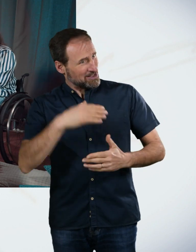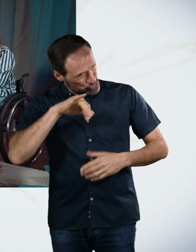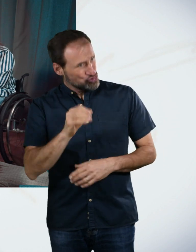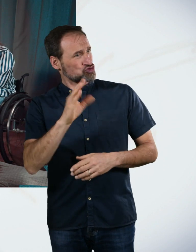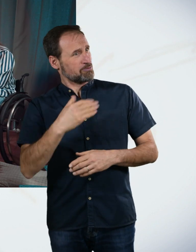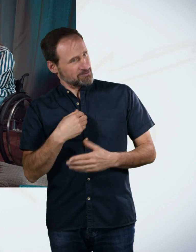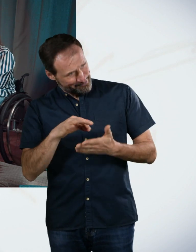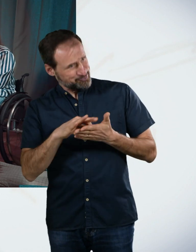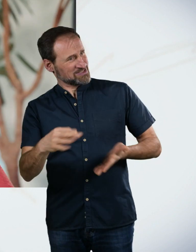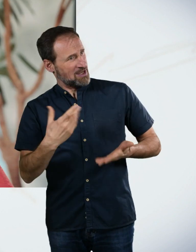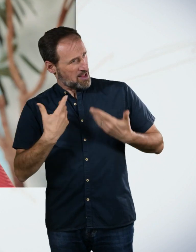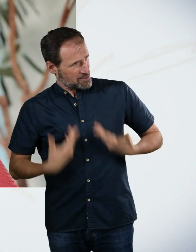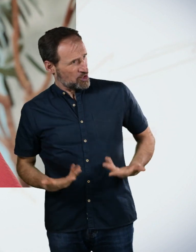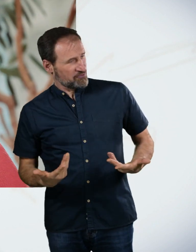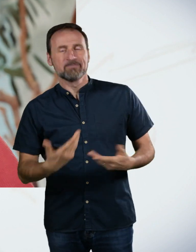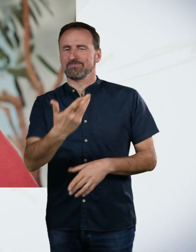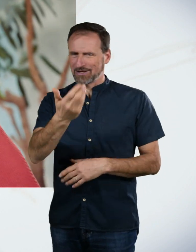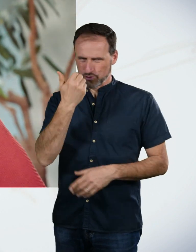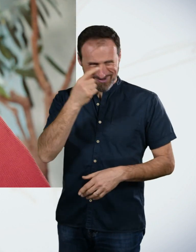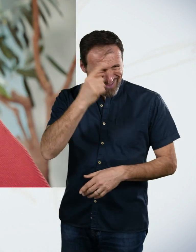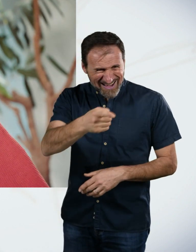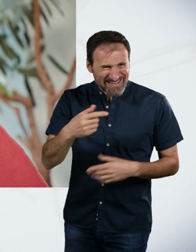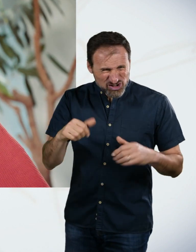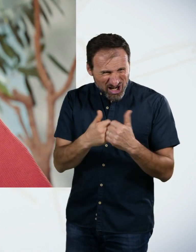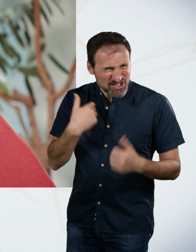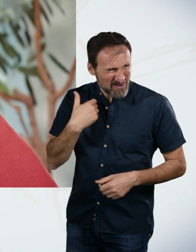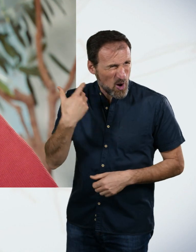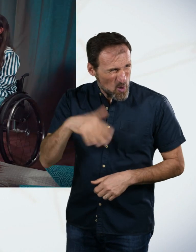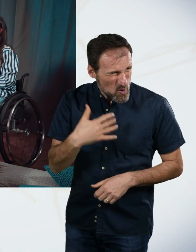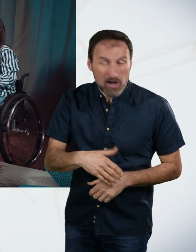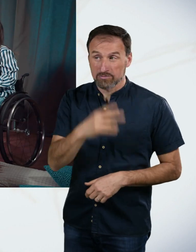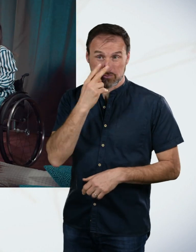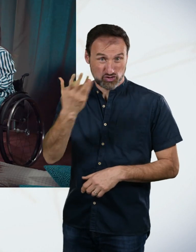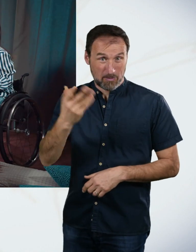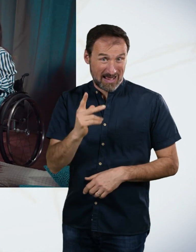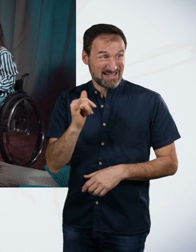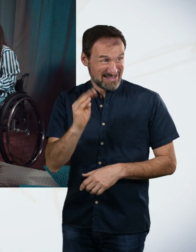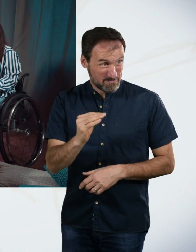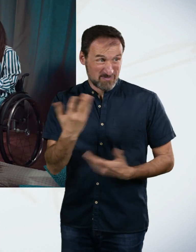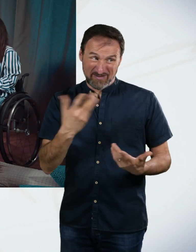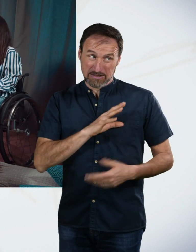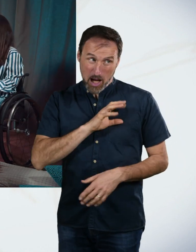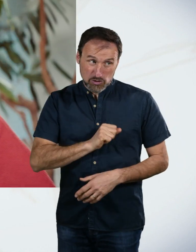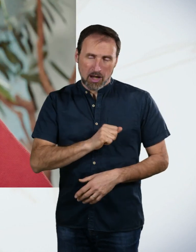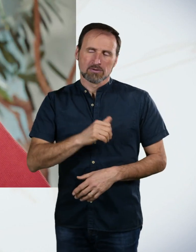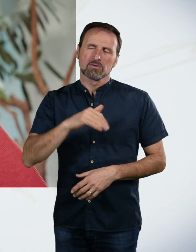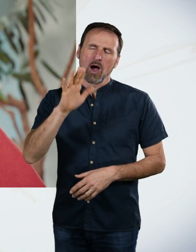ihr dachtet, dass das schon eine heftige Challenge gewesen ist, dann müsst ihr jetzt zusehen, dass Kim machen musste. Das war deutlich heftiger und deutlich anstrengender.